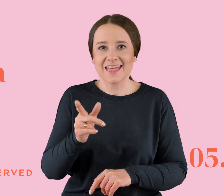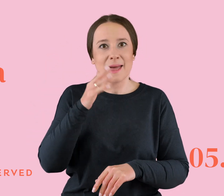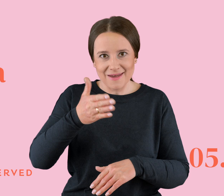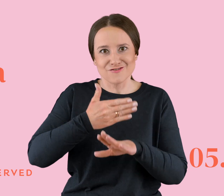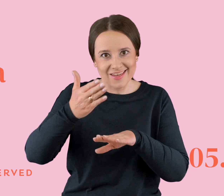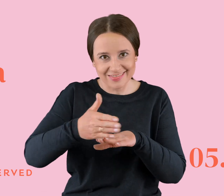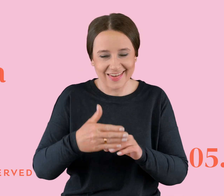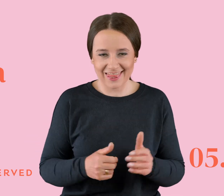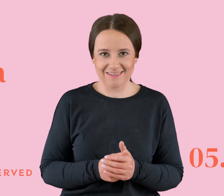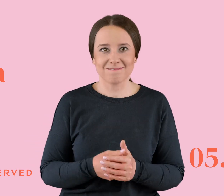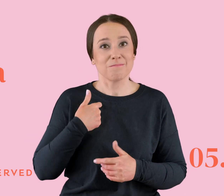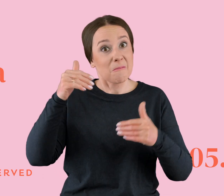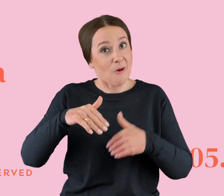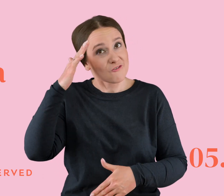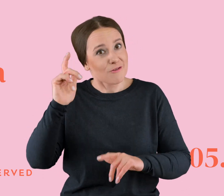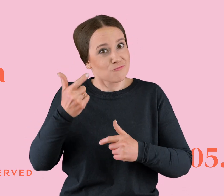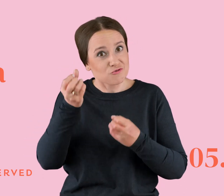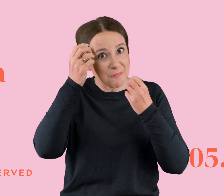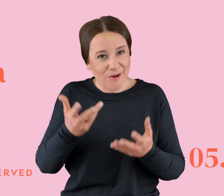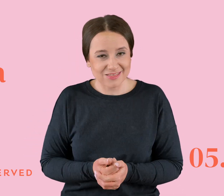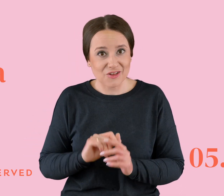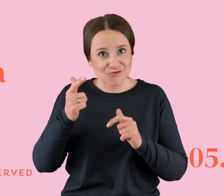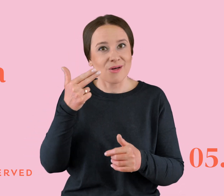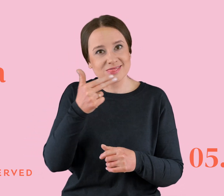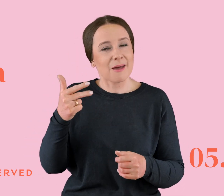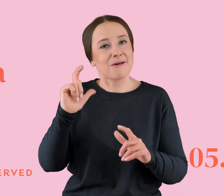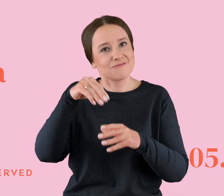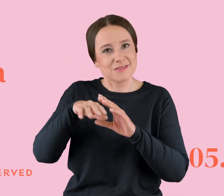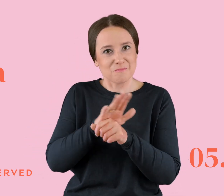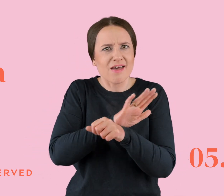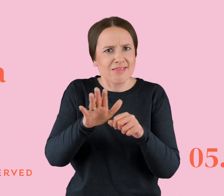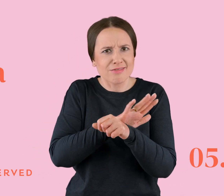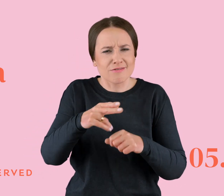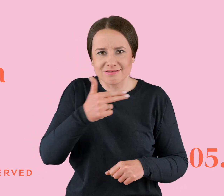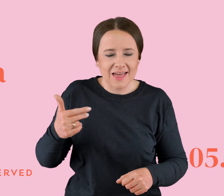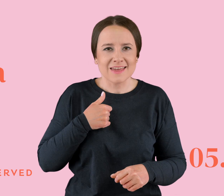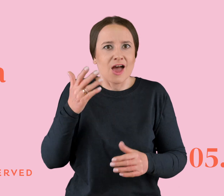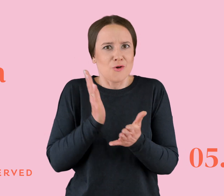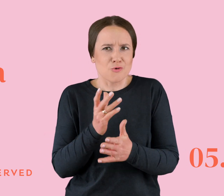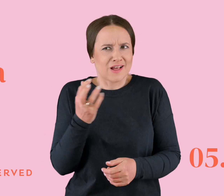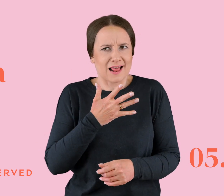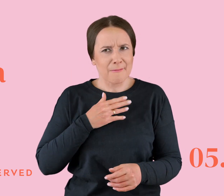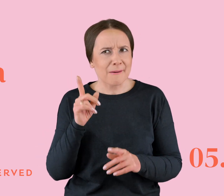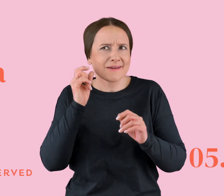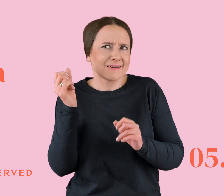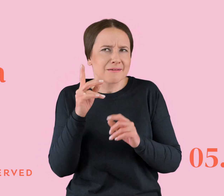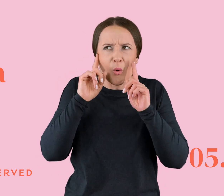pewnie, no bo może dowiemy się czegoś mądrego, co te tematy uzupełni. Ja już teraz w ogóle mam kilka takich ciekawych spostrzeżeń, o którym chciałabym uzupełnić moje